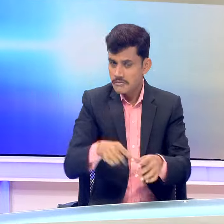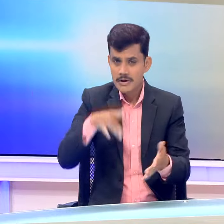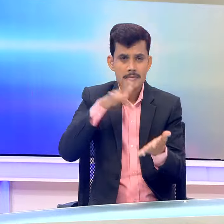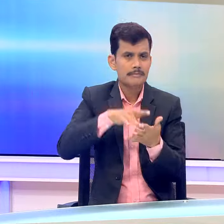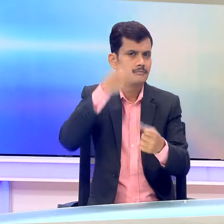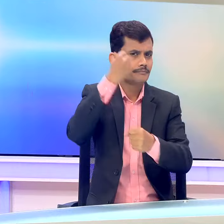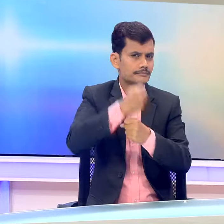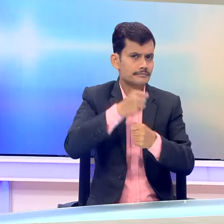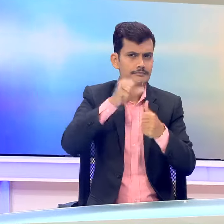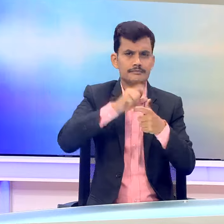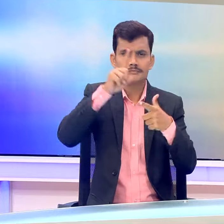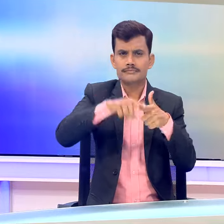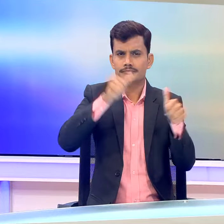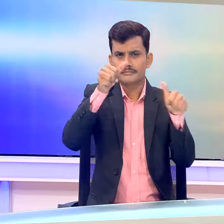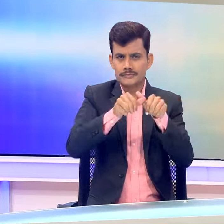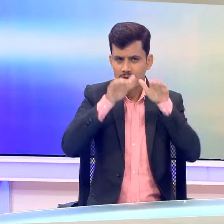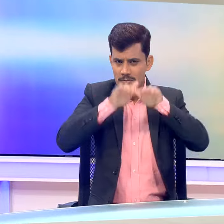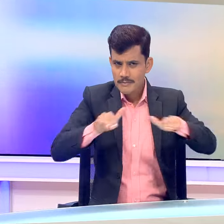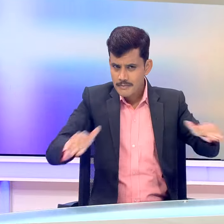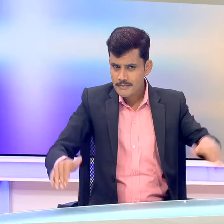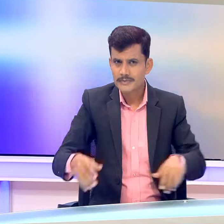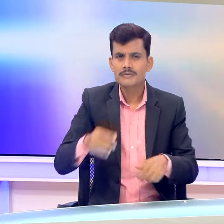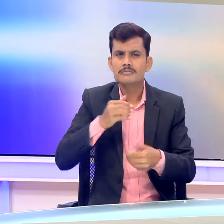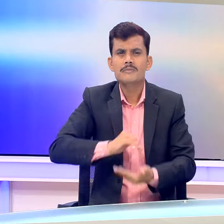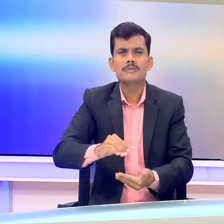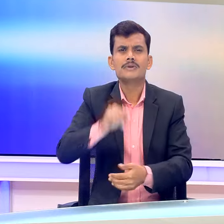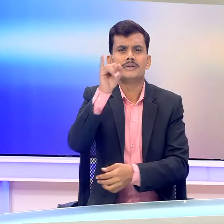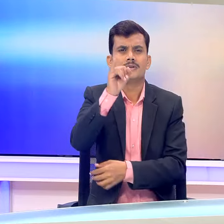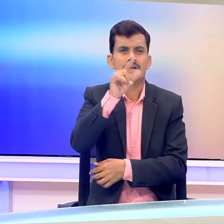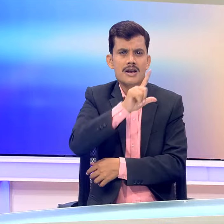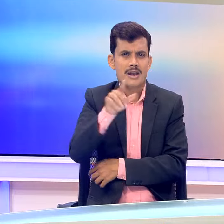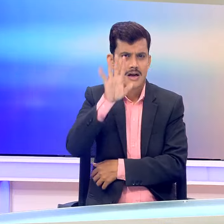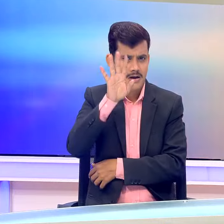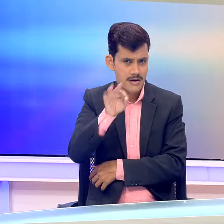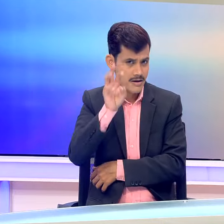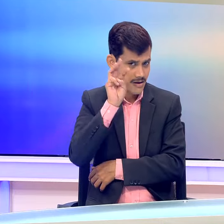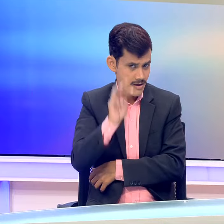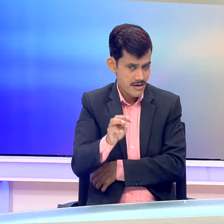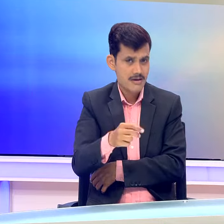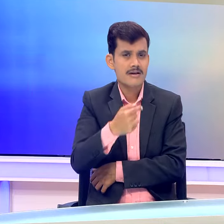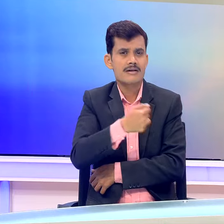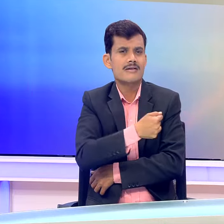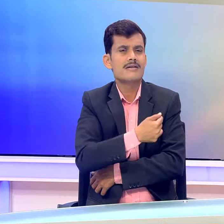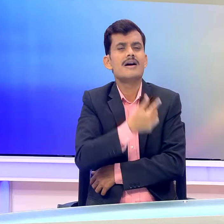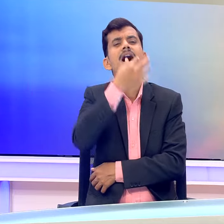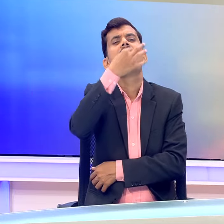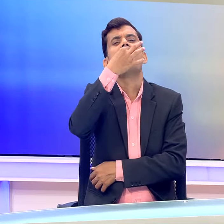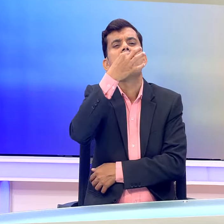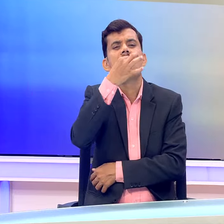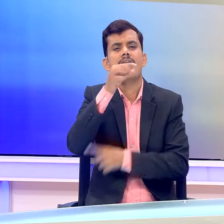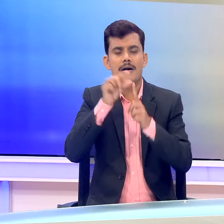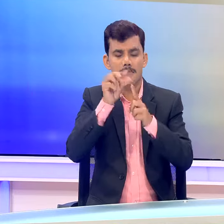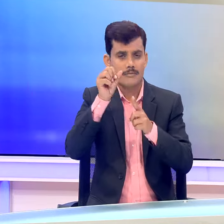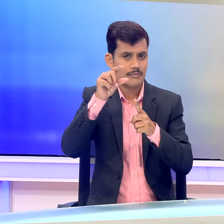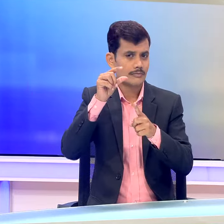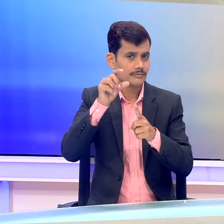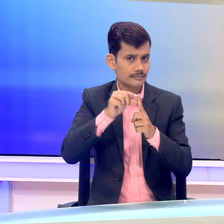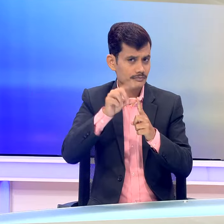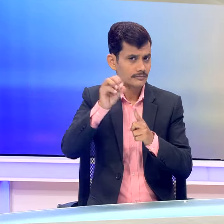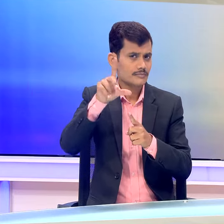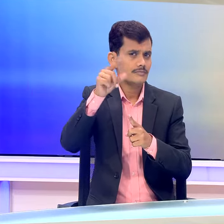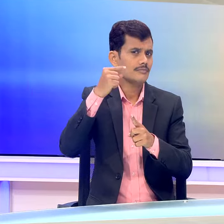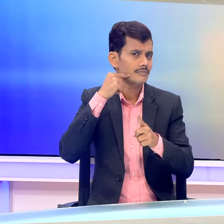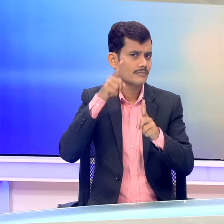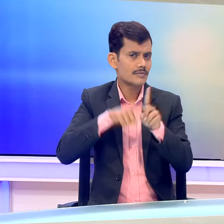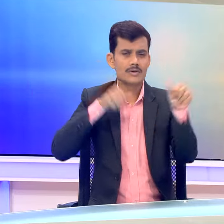6,40,000 बच्चों का टिका करन किया जाएगा विश्वस्वास संगठन पोलियो पर नियंतरन के लिए गाजा में 90 प्रतिशत